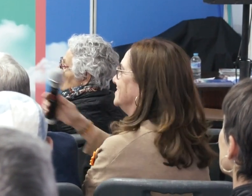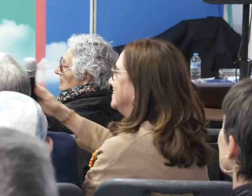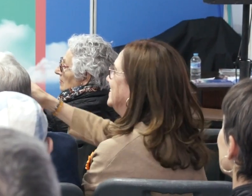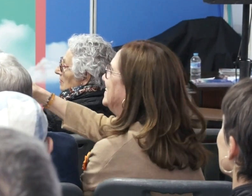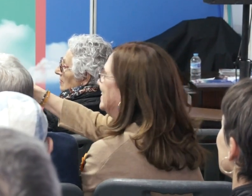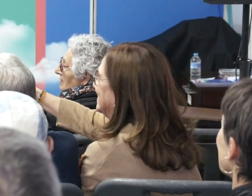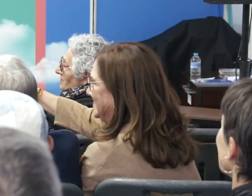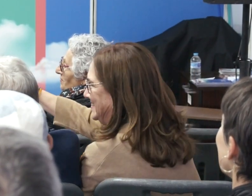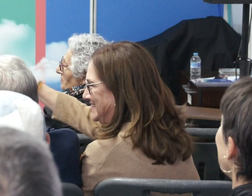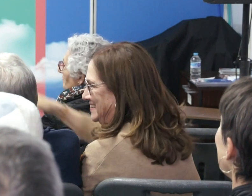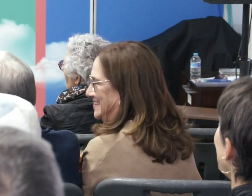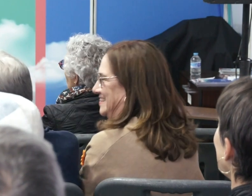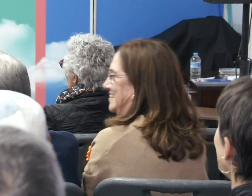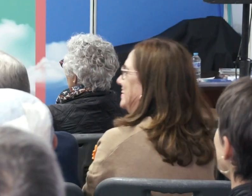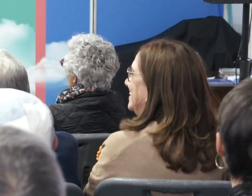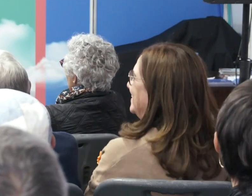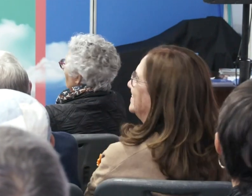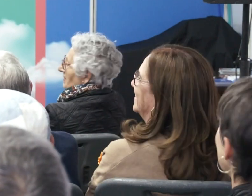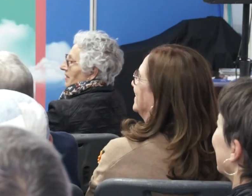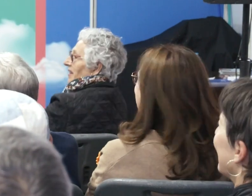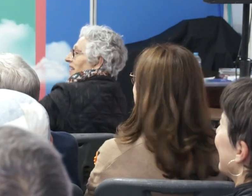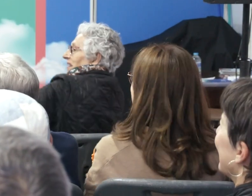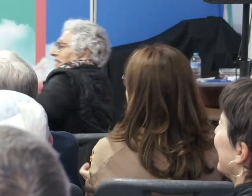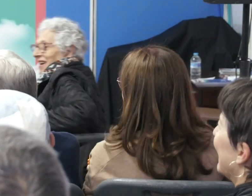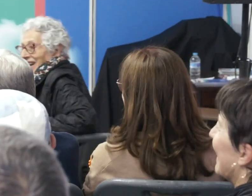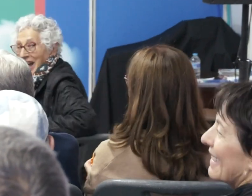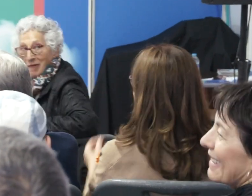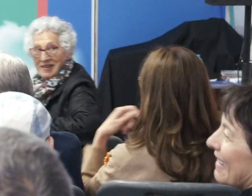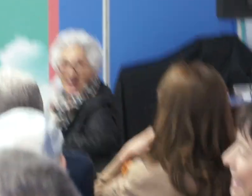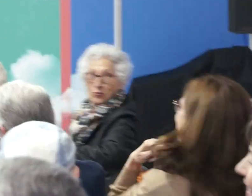chicos. Haces bien. ¿A ti lo vas a juntar sin hilo?